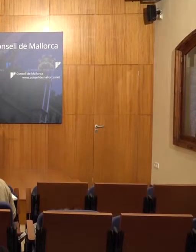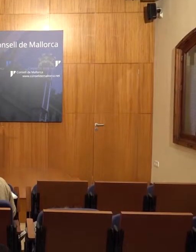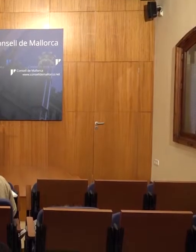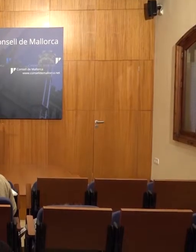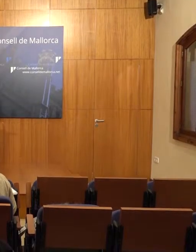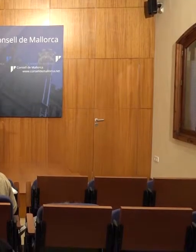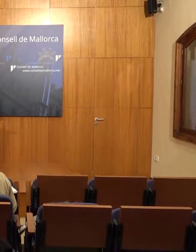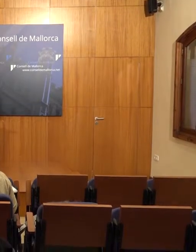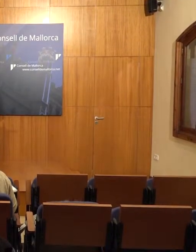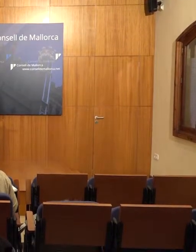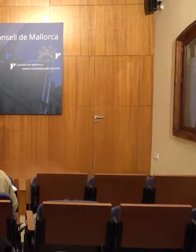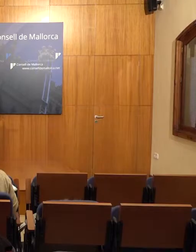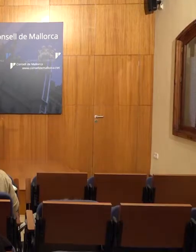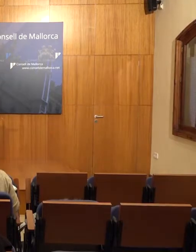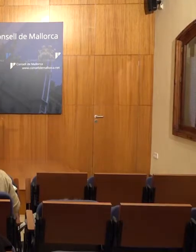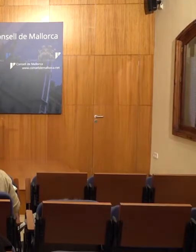Gràcies.